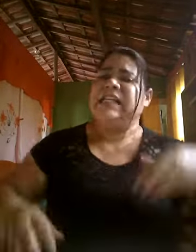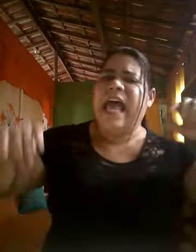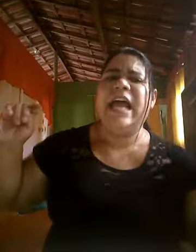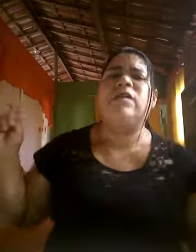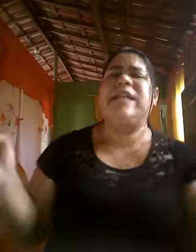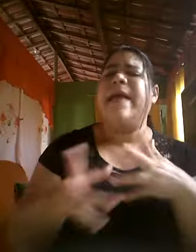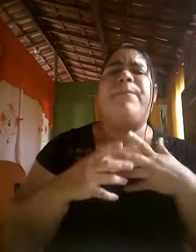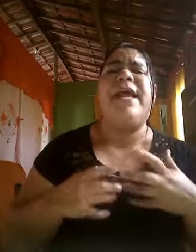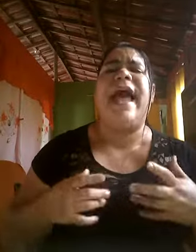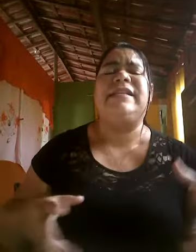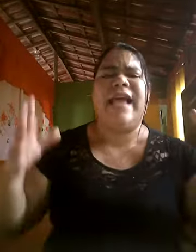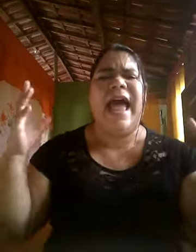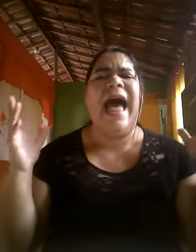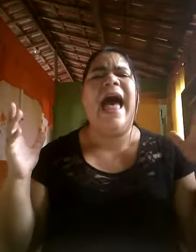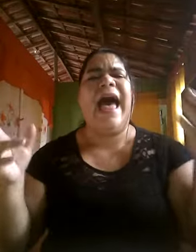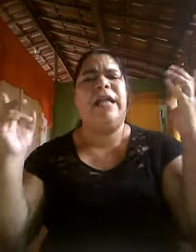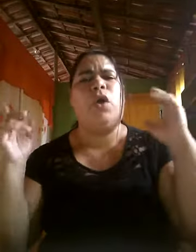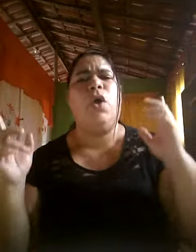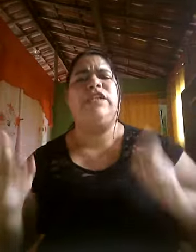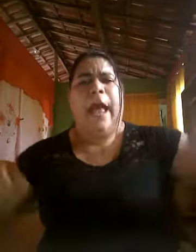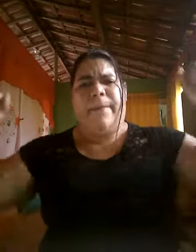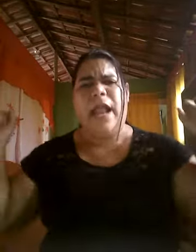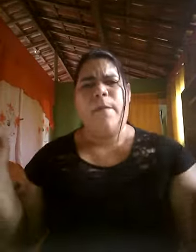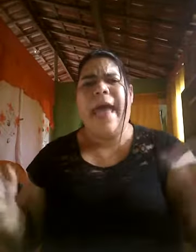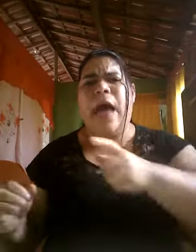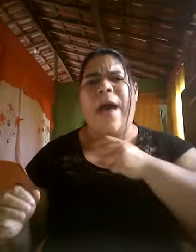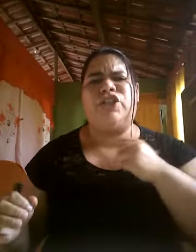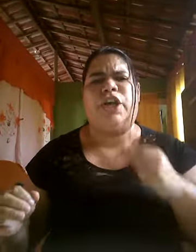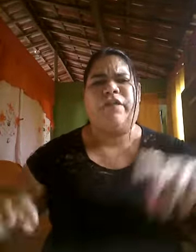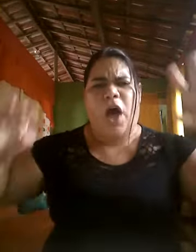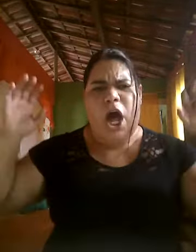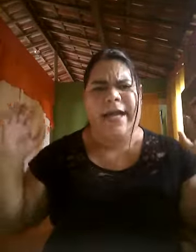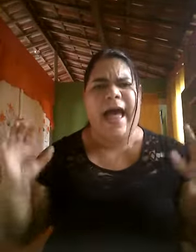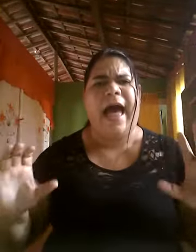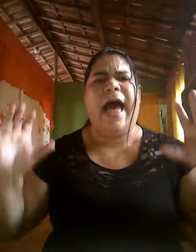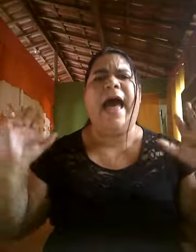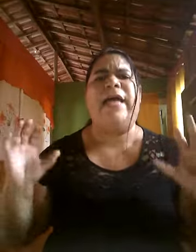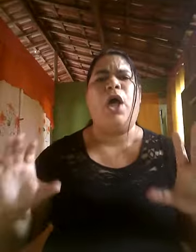serão sempre encerrados, pelo meu advogado.